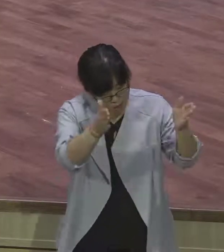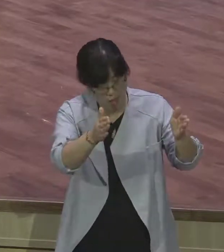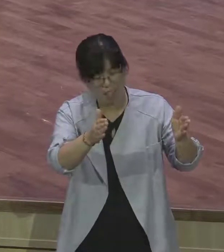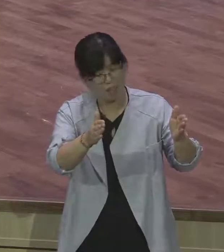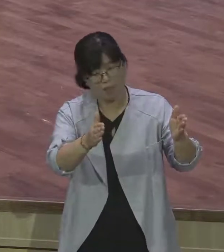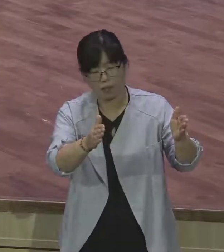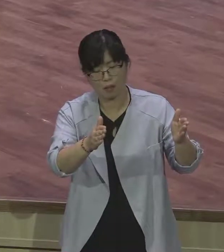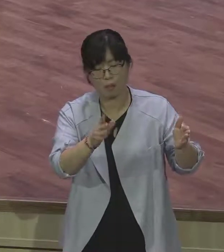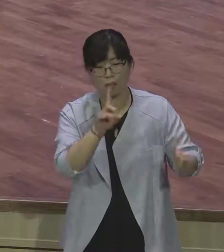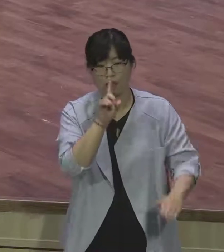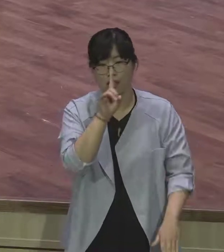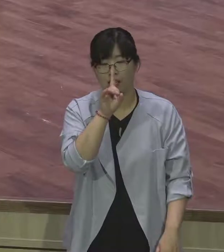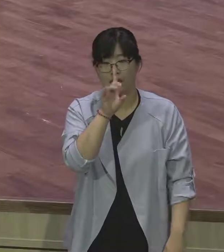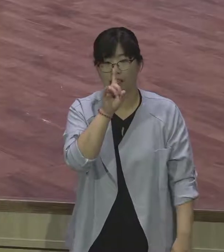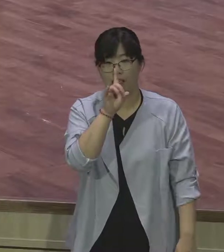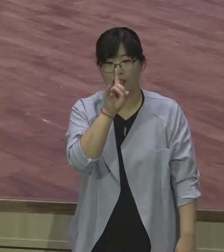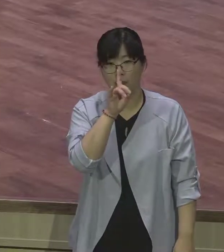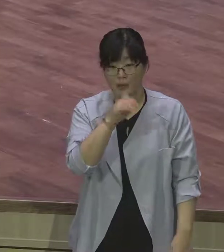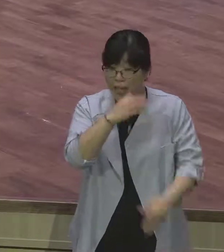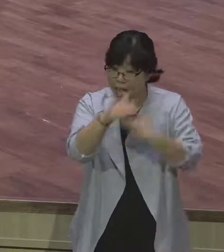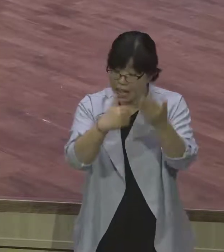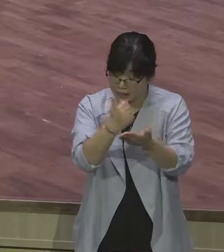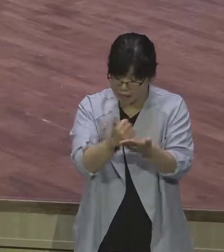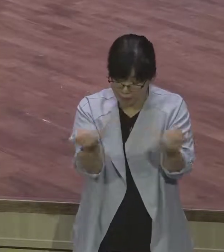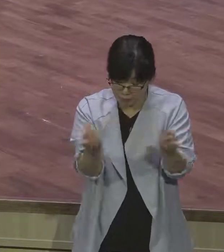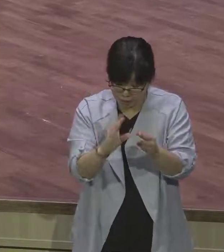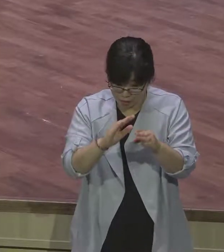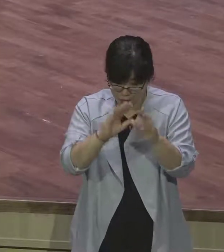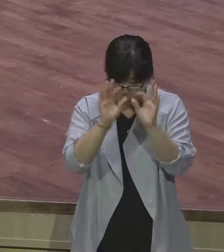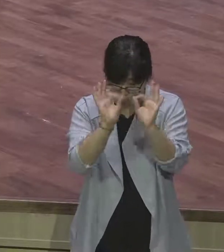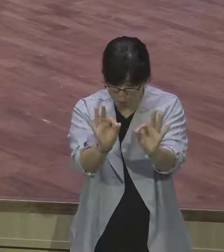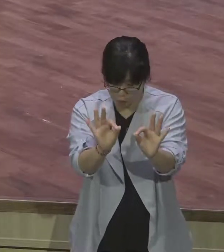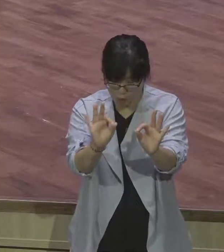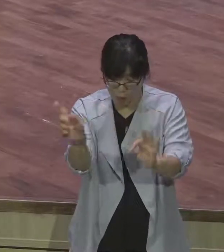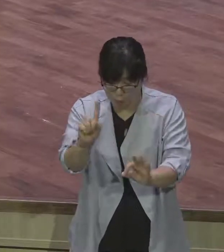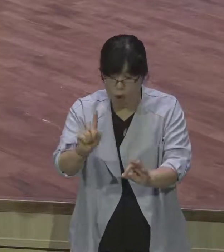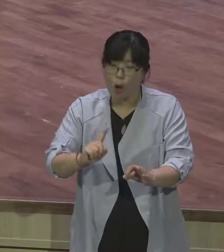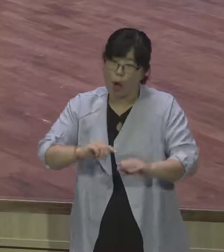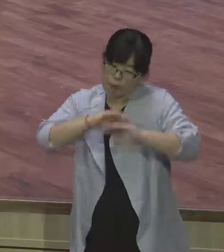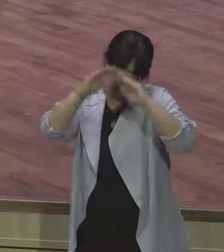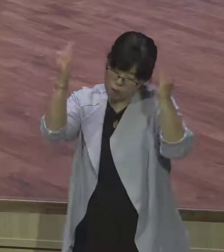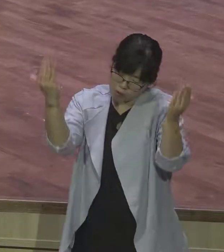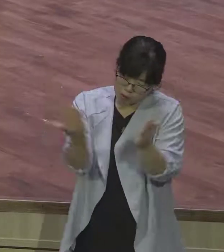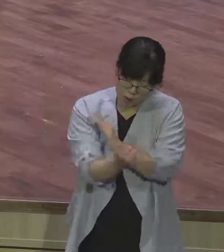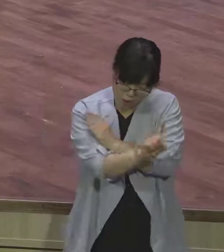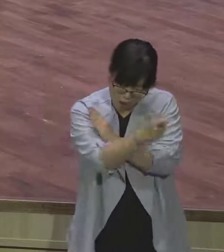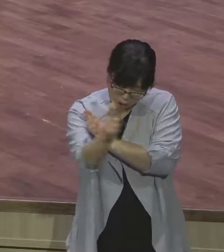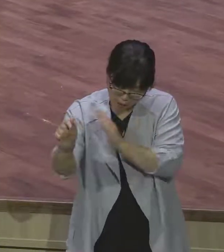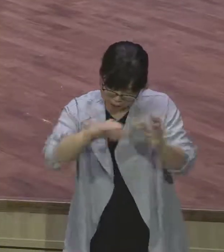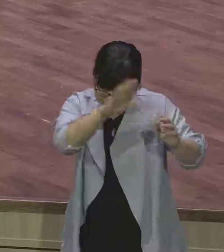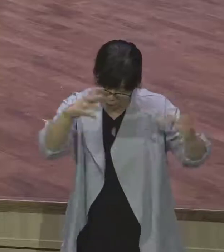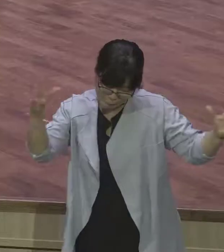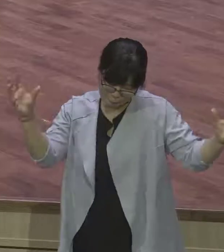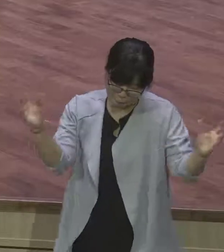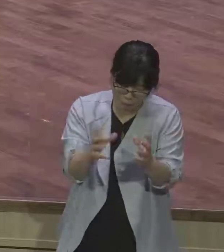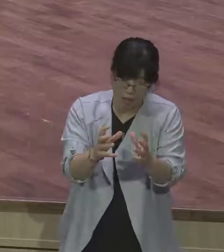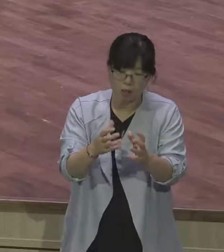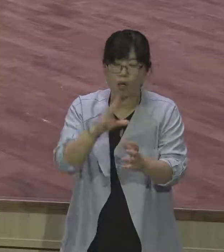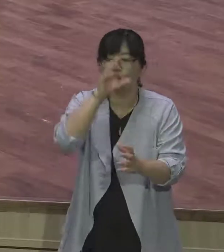모든 것을 합력하여 설리시는 하나님의 역사를 여러분 기대하시면서 애틀을 깨버리시기 바랍니다 내가 잘못